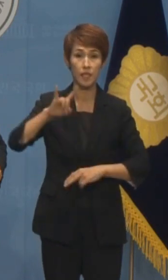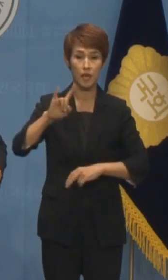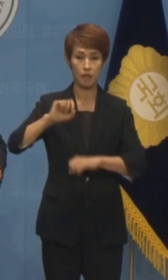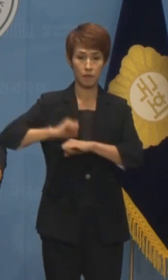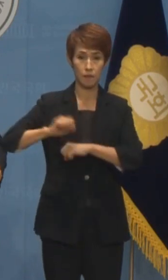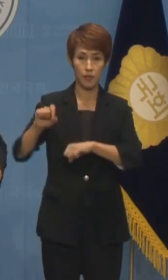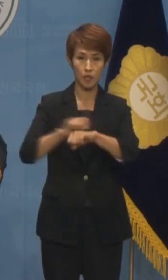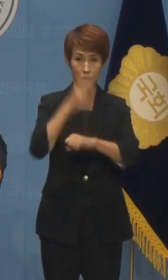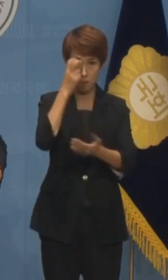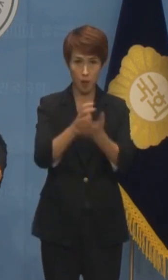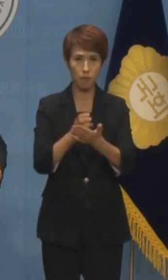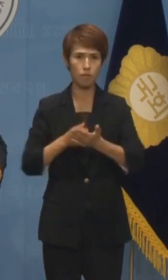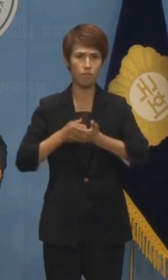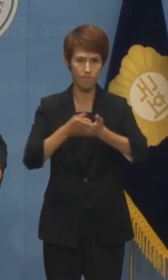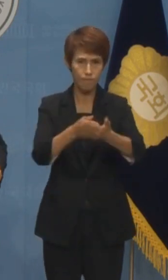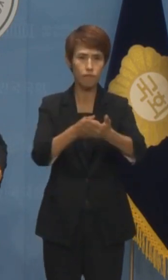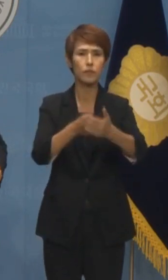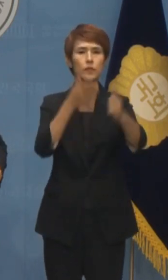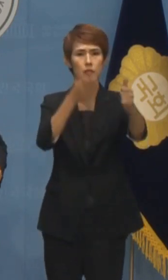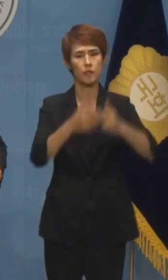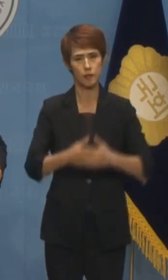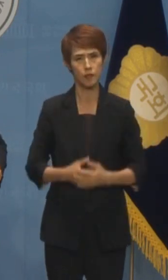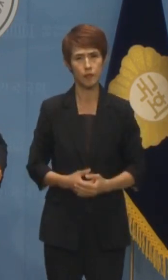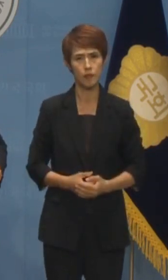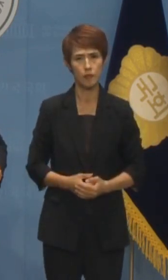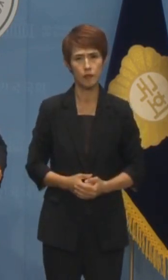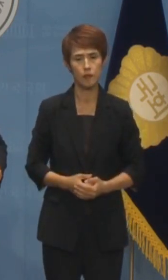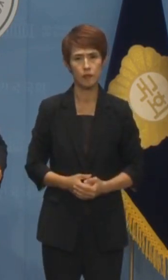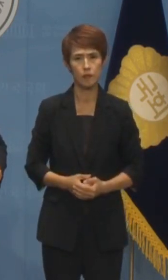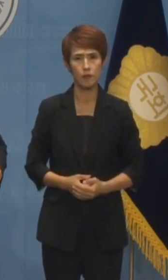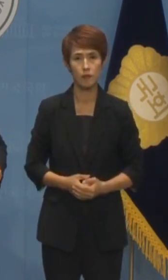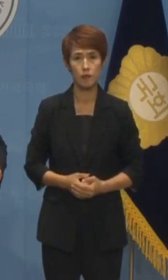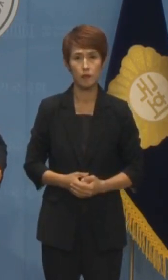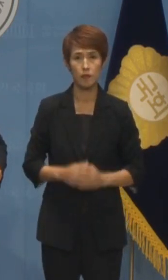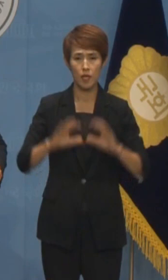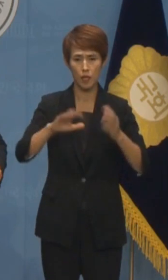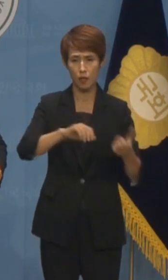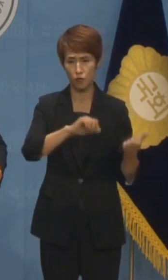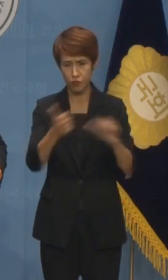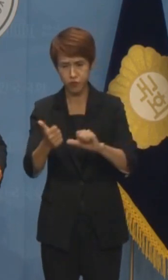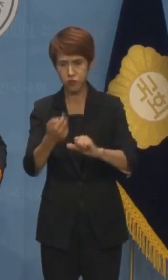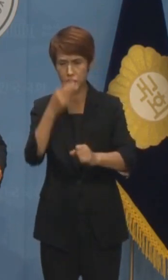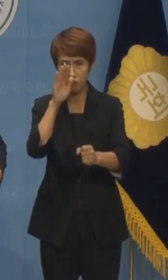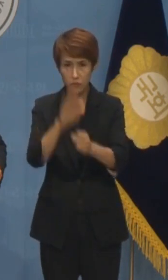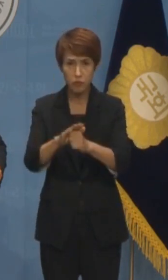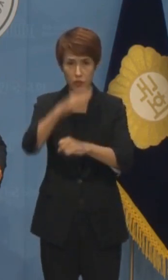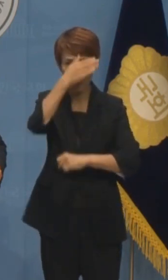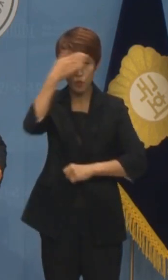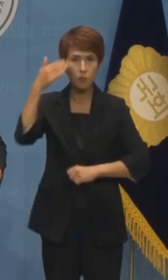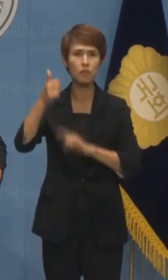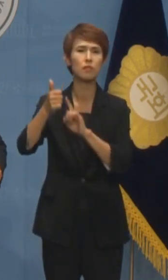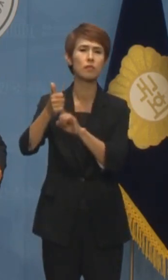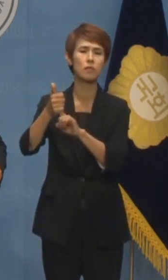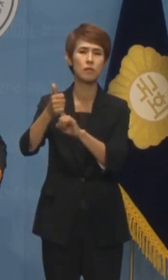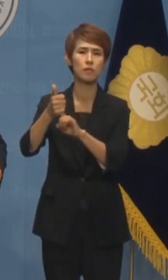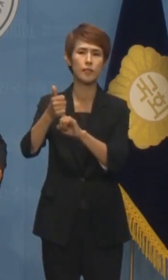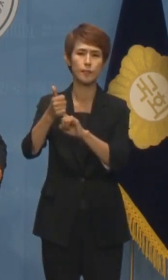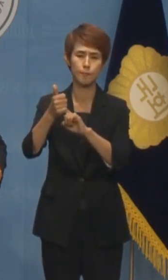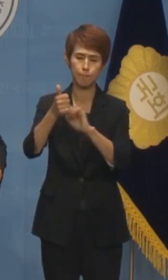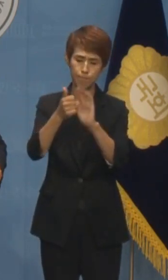특험법 발휘를 해야 합니다. 억울하게 세상을 떠난 젊은 장병의 넋을 달래고